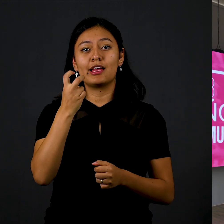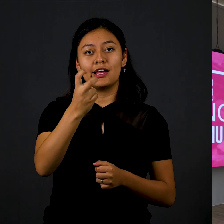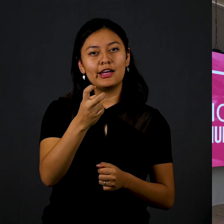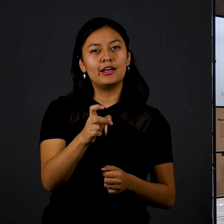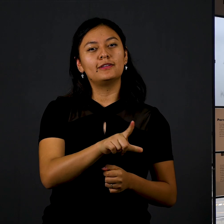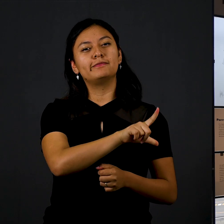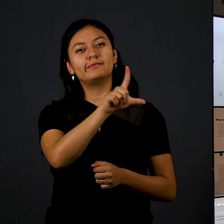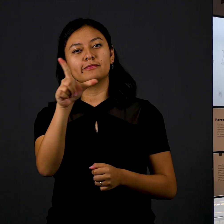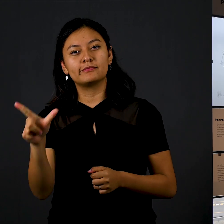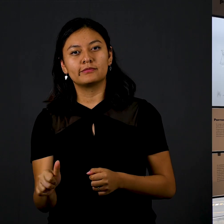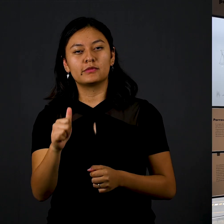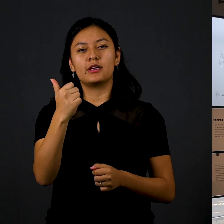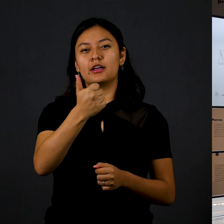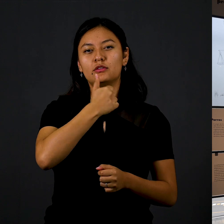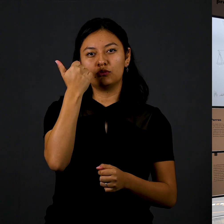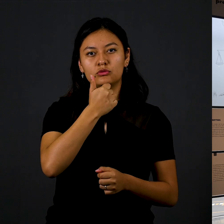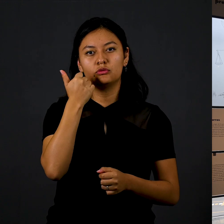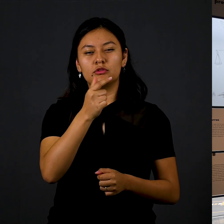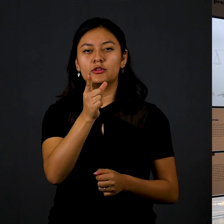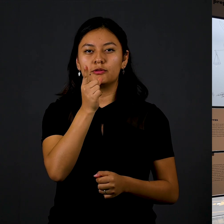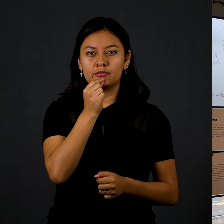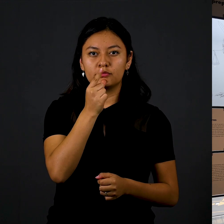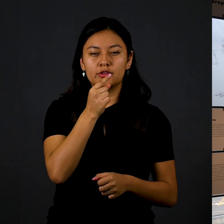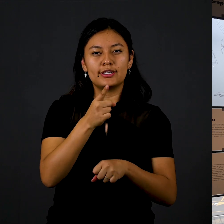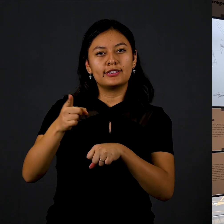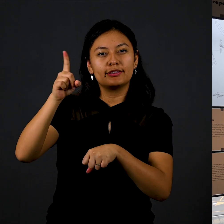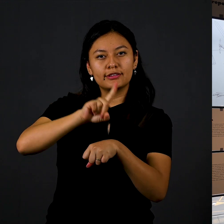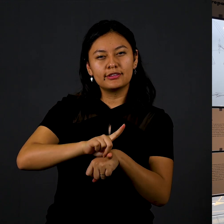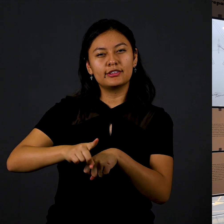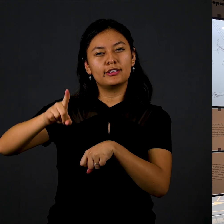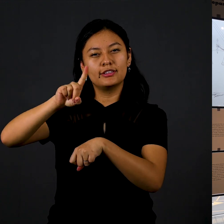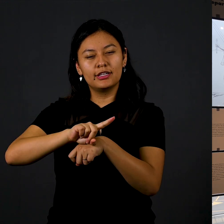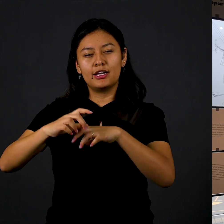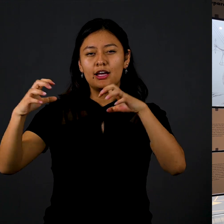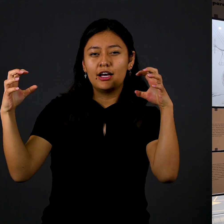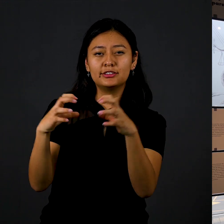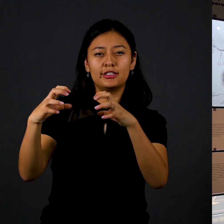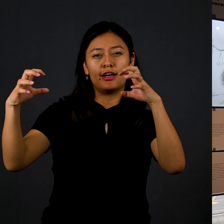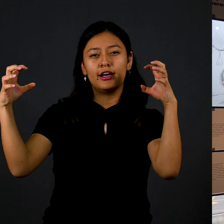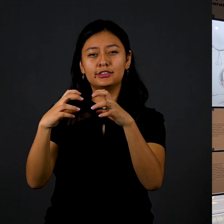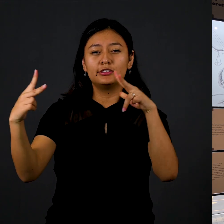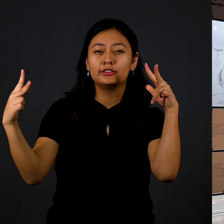En consecuencia, estudiantes y policías se enfrentan durante varios días.